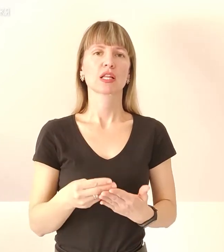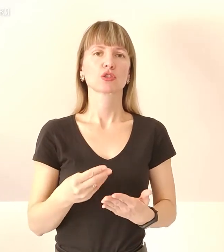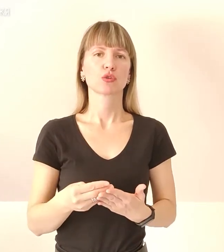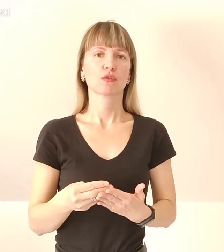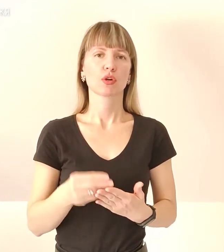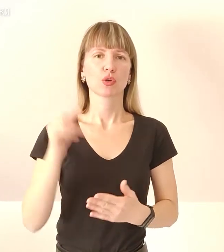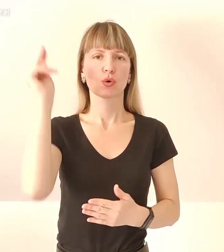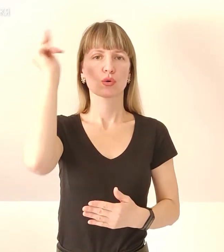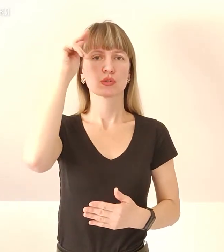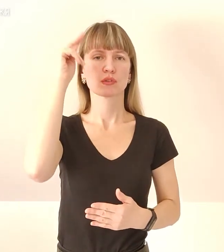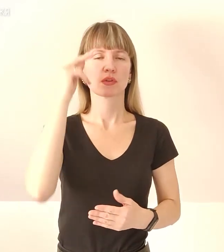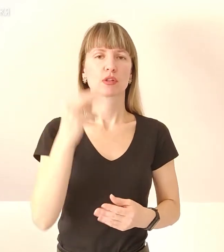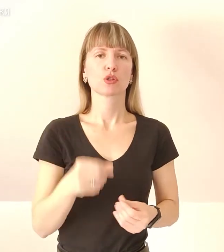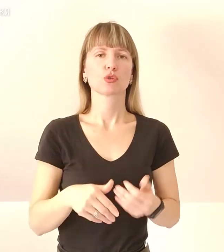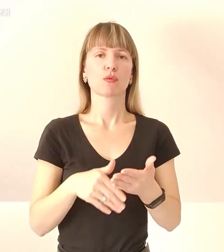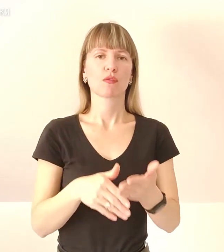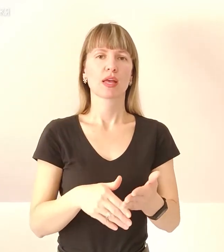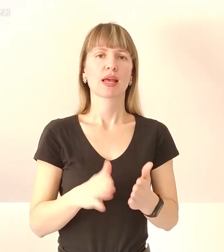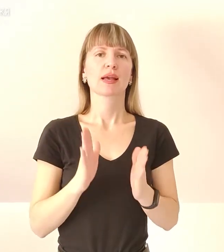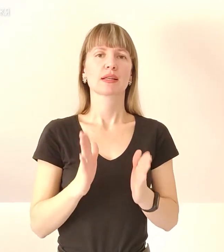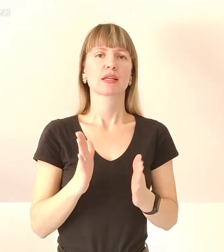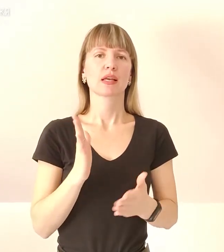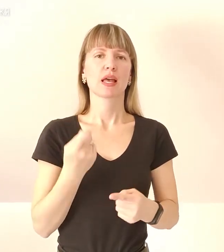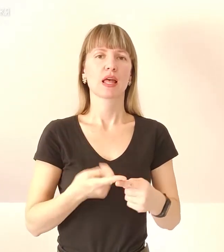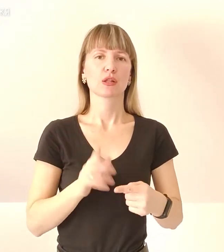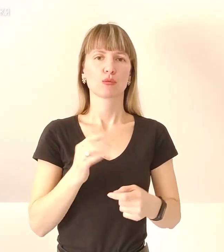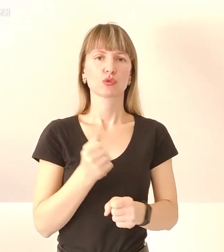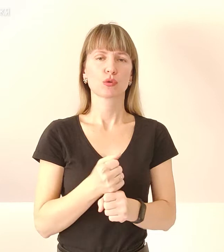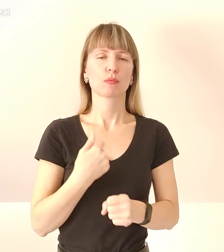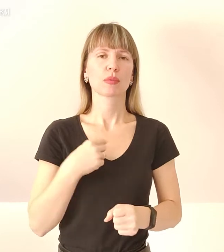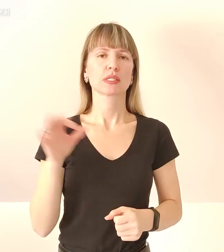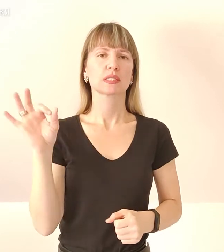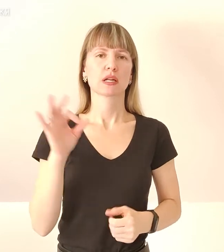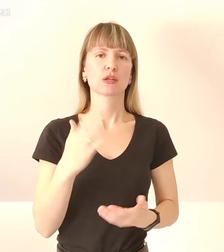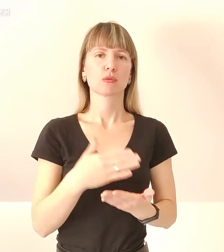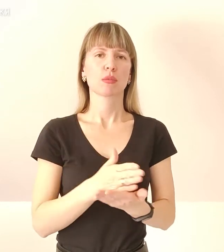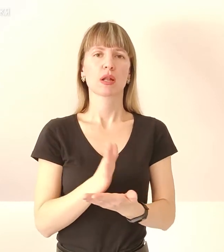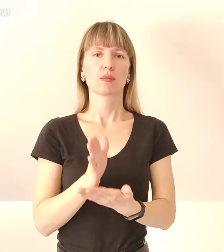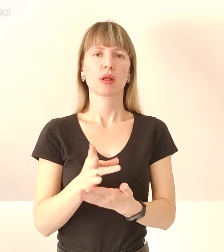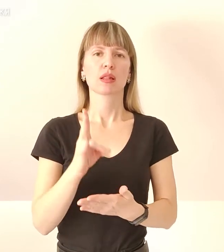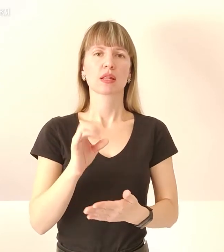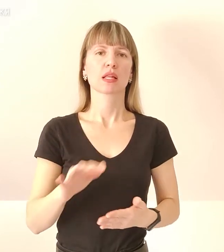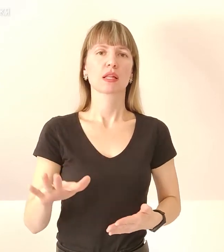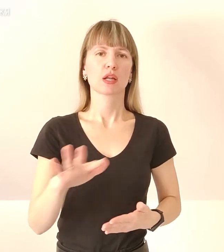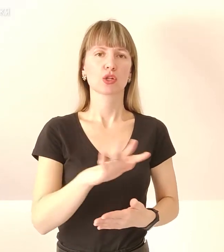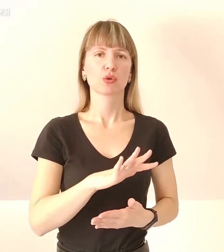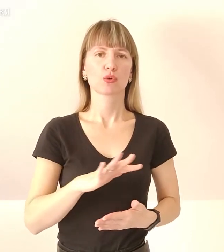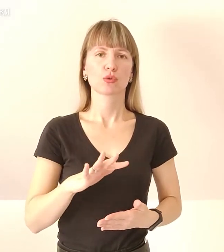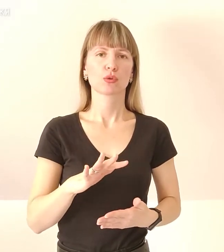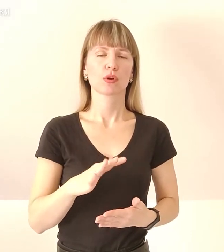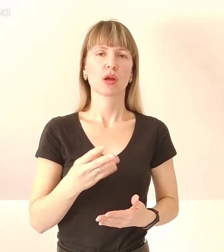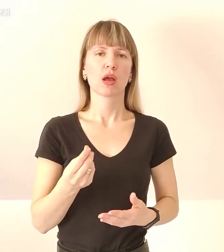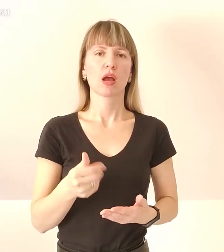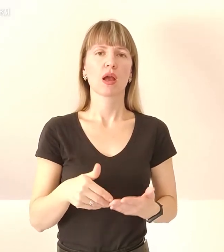освітньої субвенції, і як тільки це буде зроблено, ми одразу її переправимо на території. Аванс всі наші